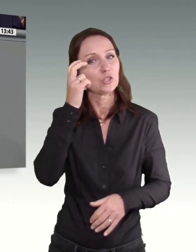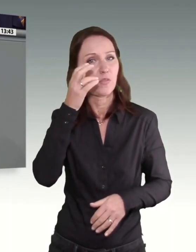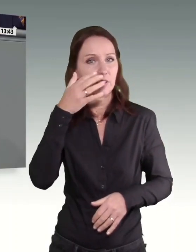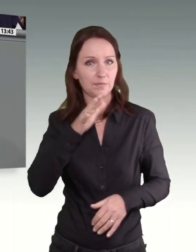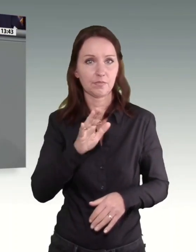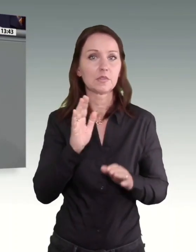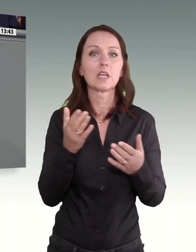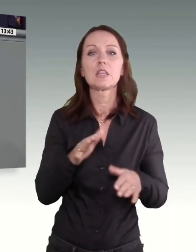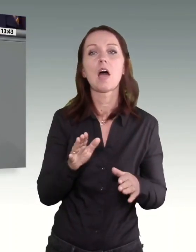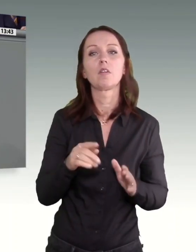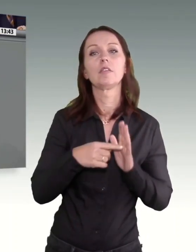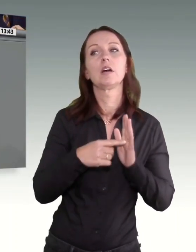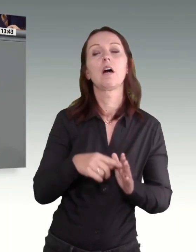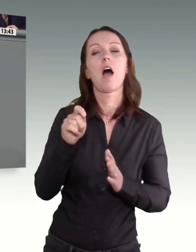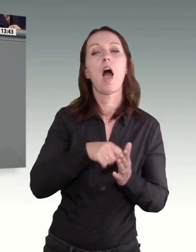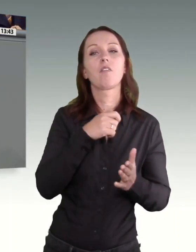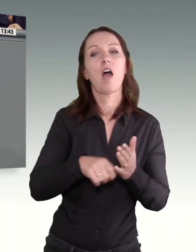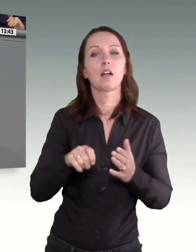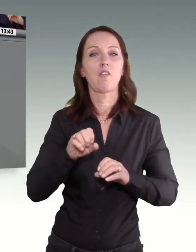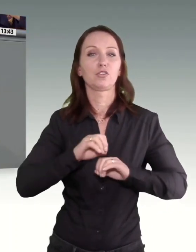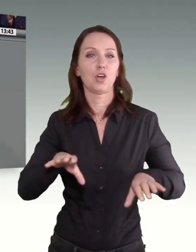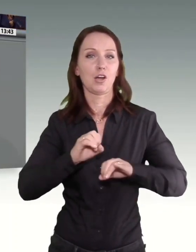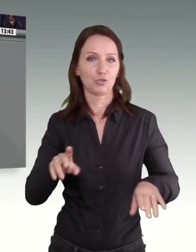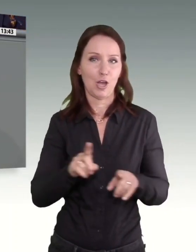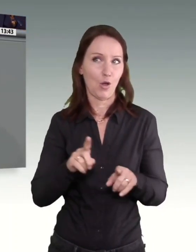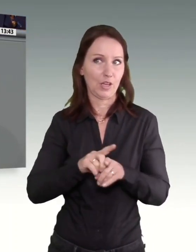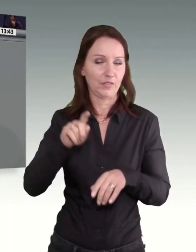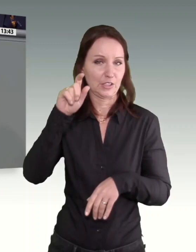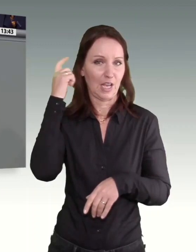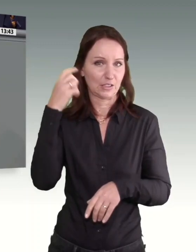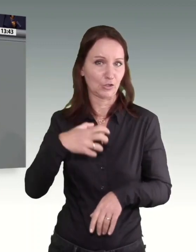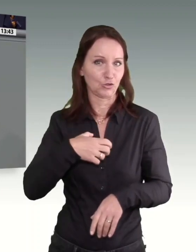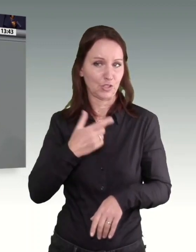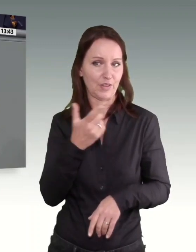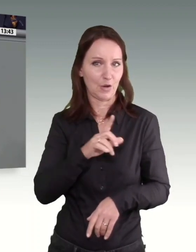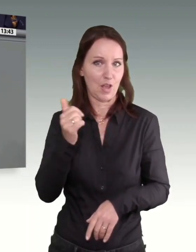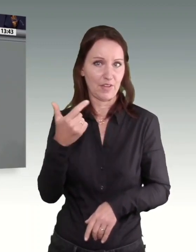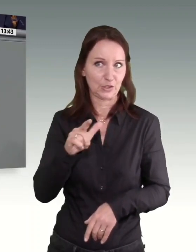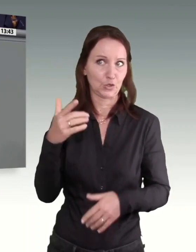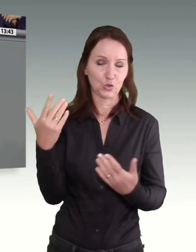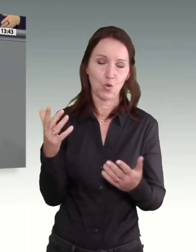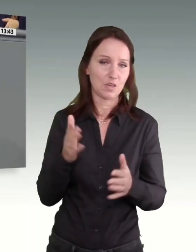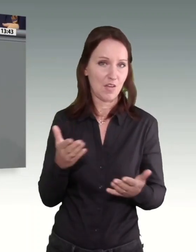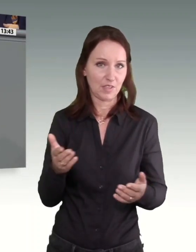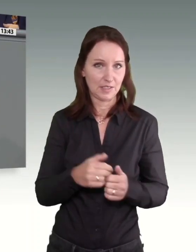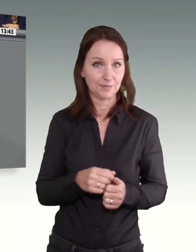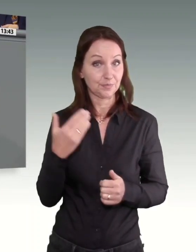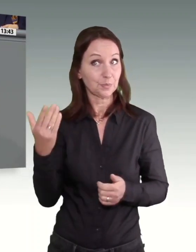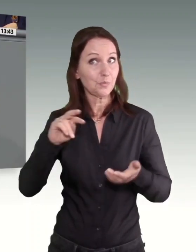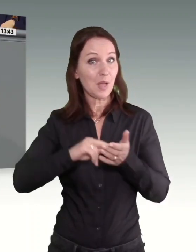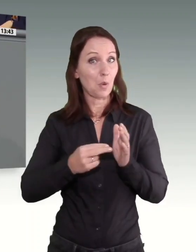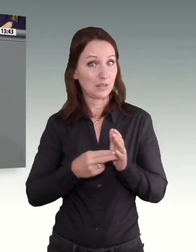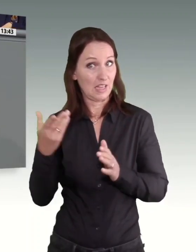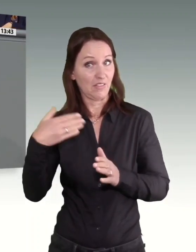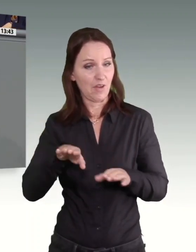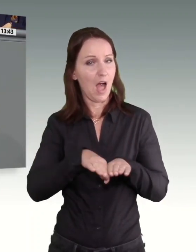Wahlkampfshow sein, wie sie Kanzler Scholz 2021 veranstaltet hat. Dieser wahlkampfbedingte Eingriff der Politik in